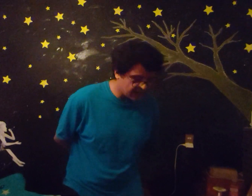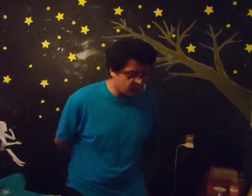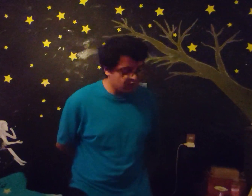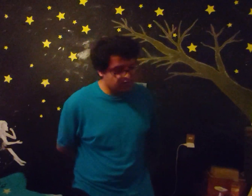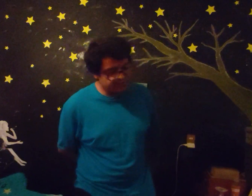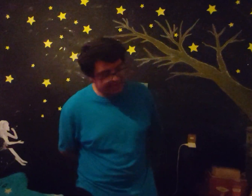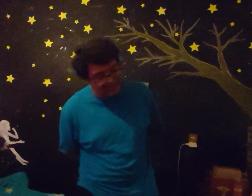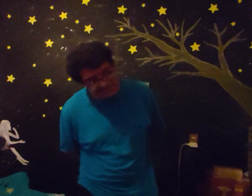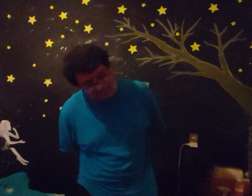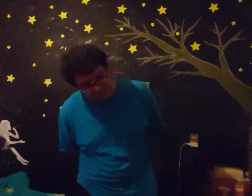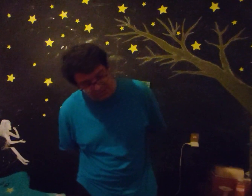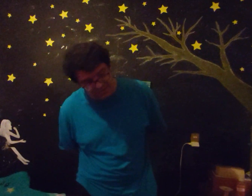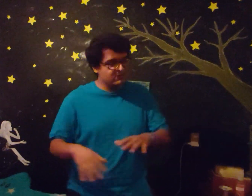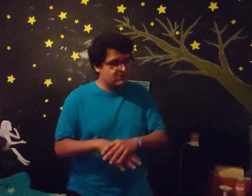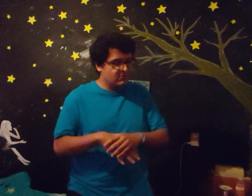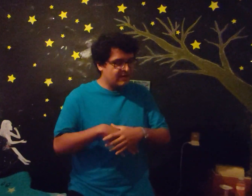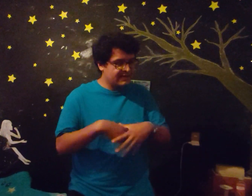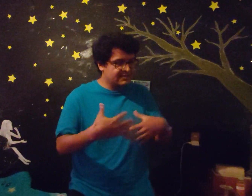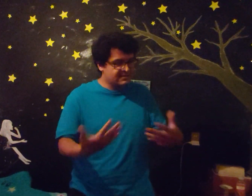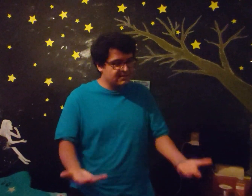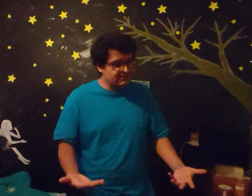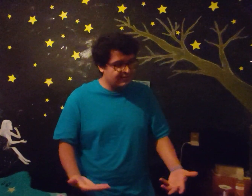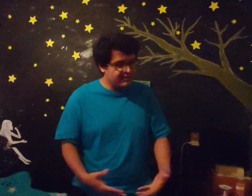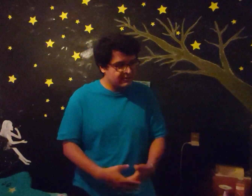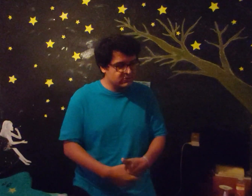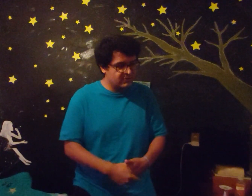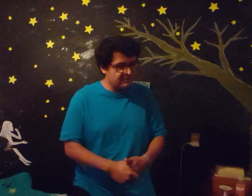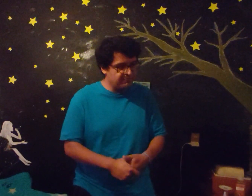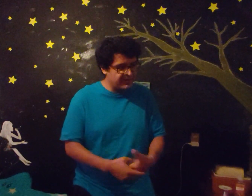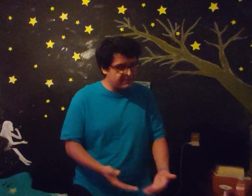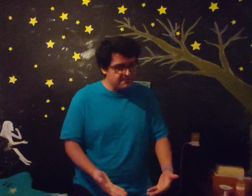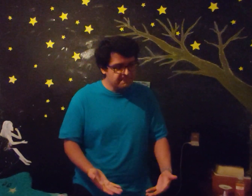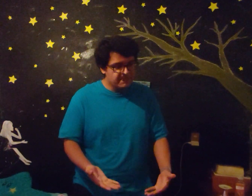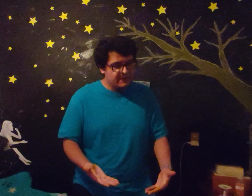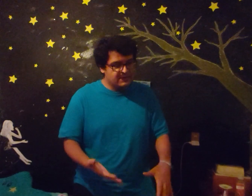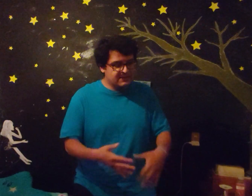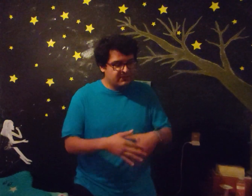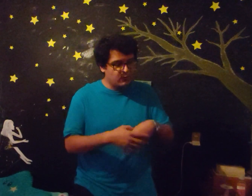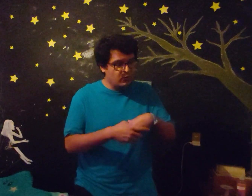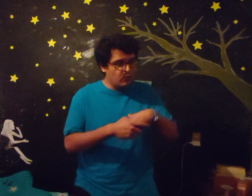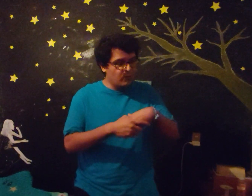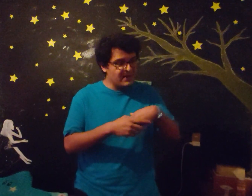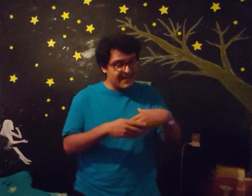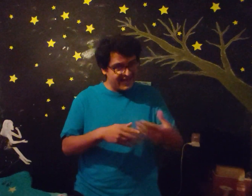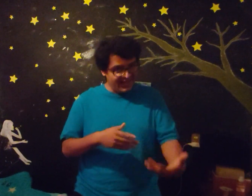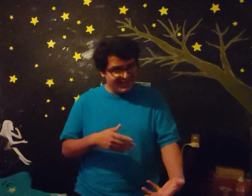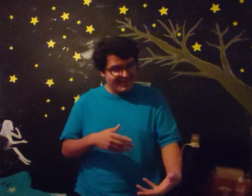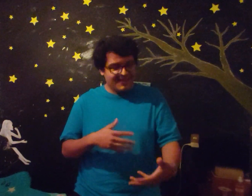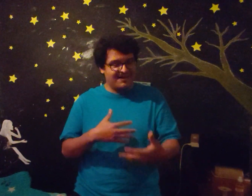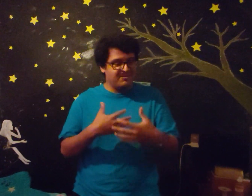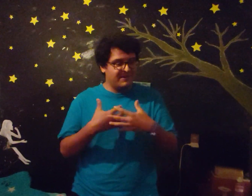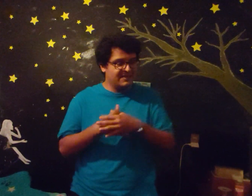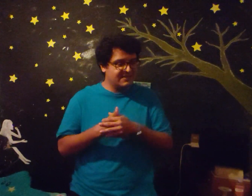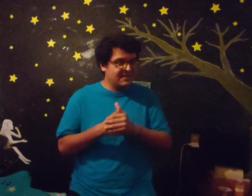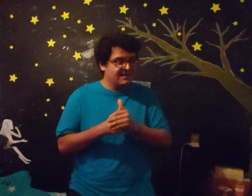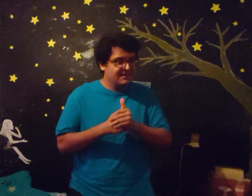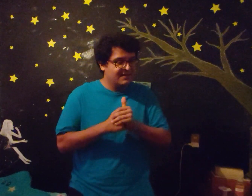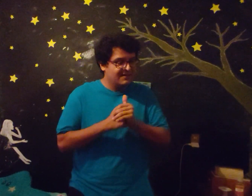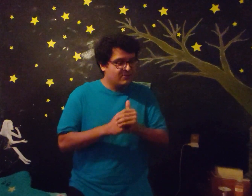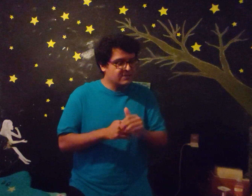con Dragalia Lost Eso no va a existir, no va haber crossover Pero si lo hubiera, a mi parecer O sea,